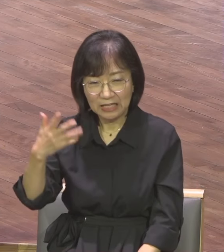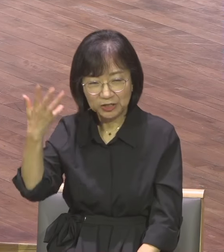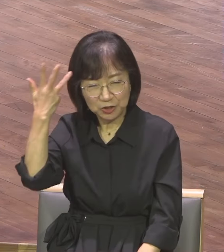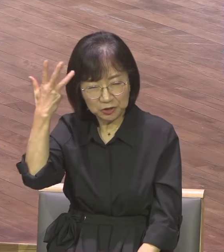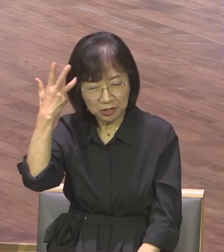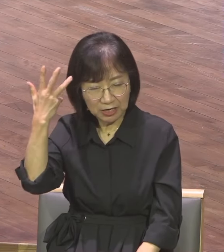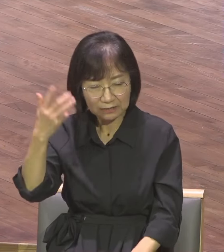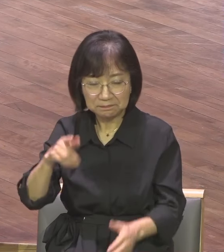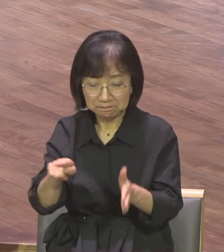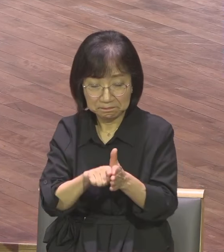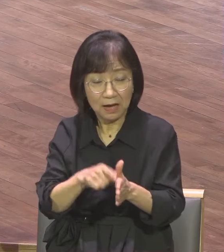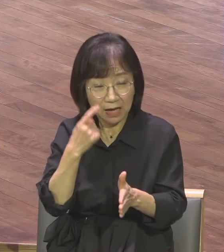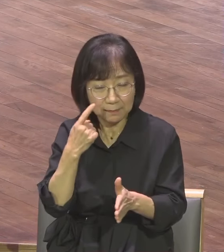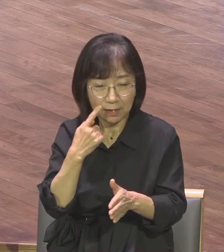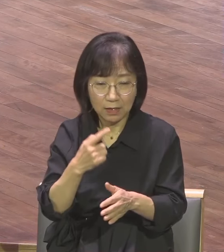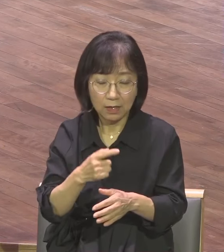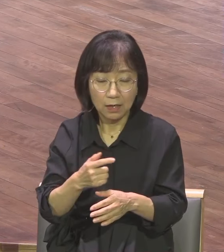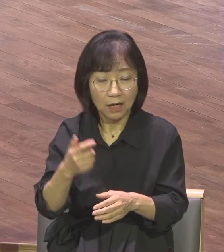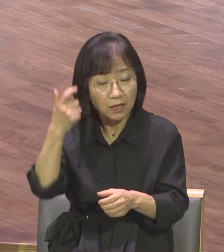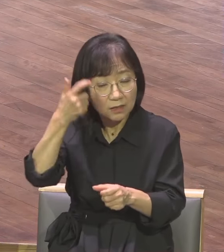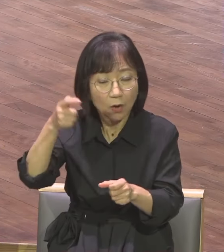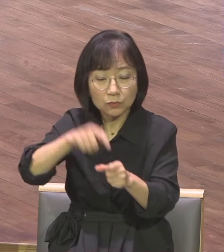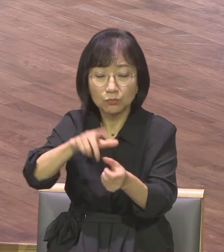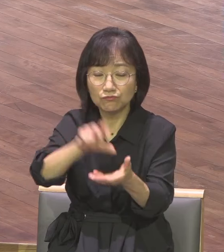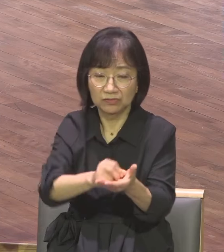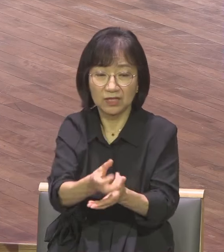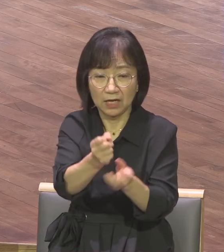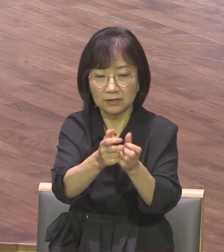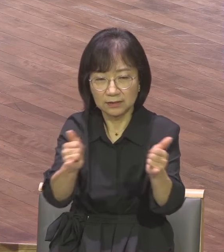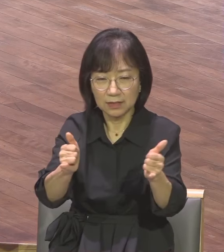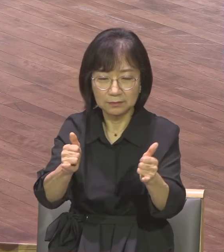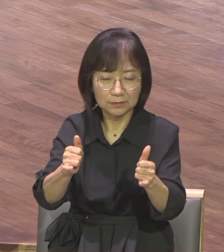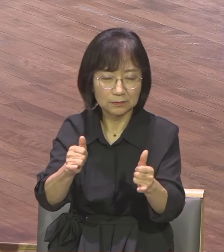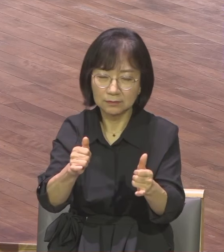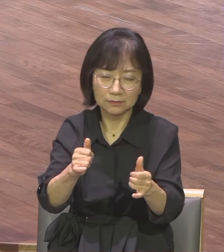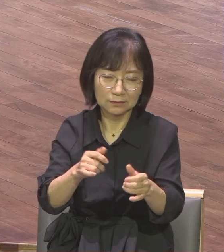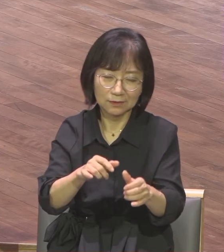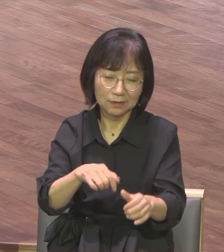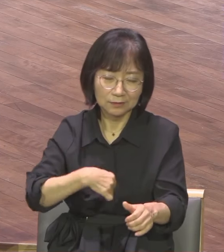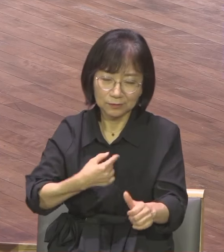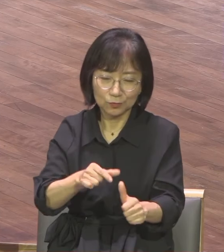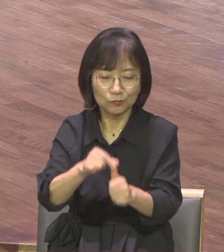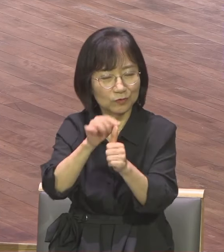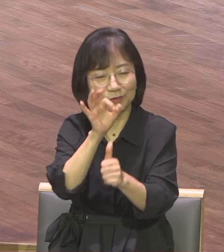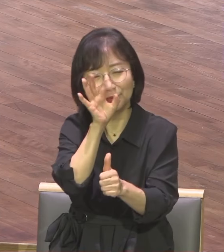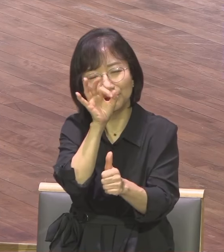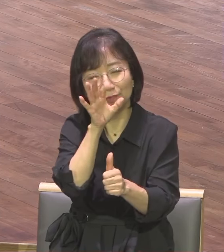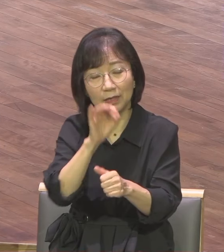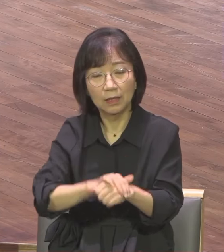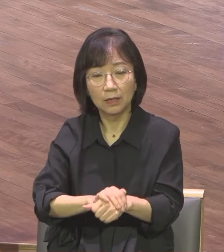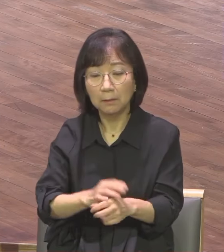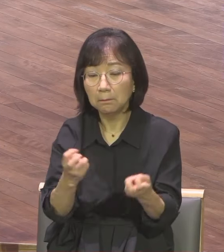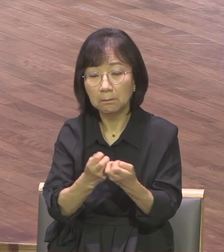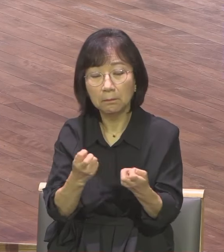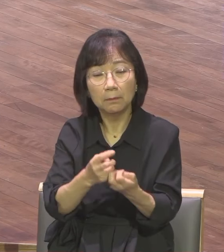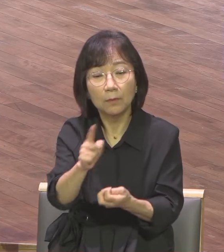죄의 늪에 빠진 너는 헤어나지 못한다 방법이 뭐냐 회개해라 돌이켜라